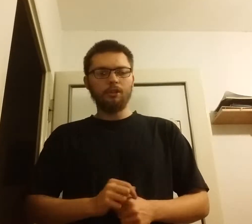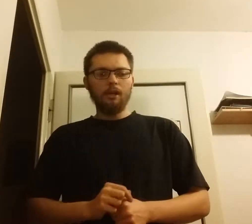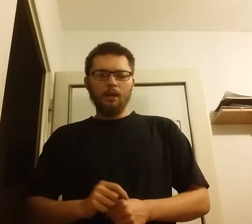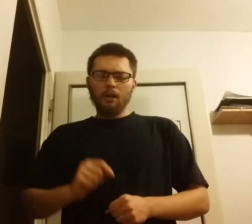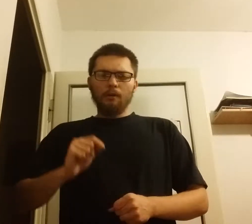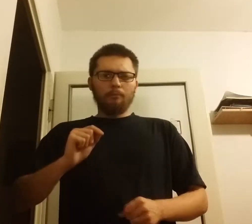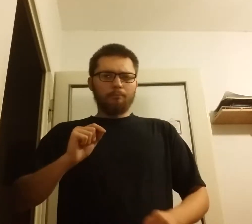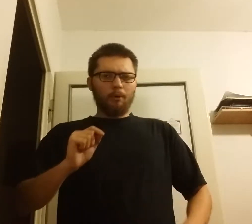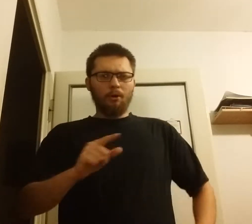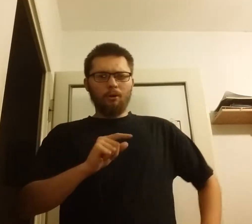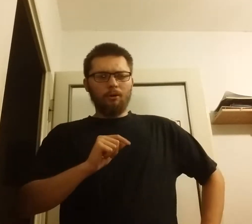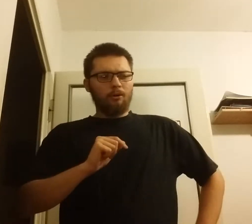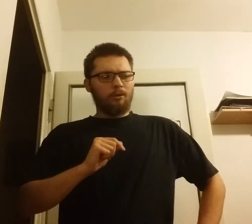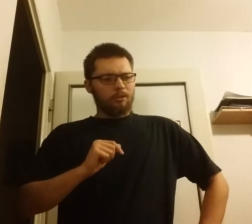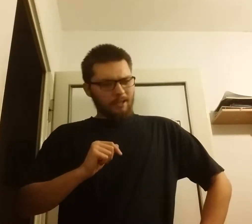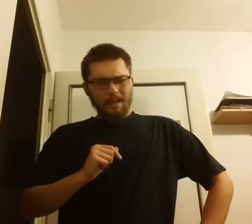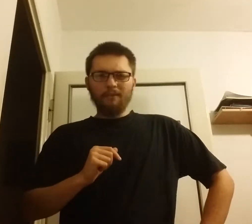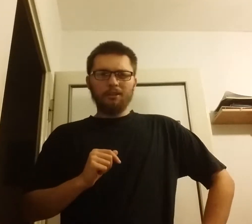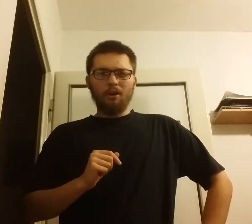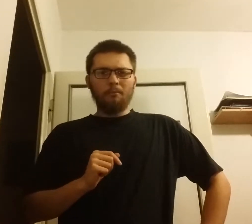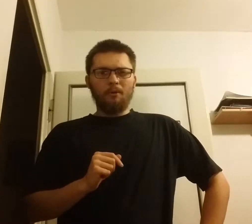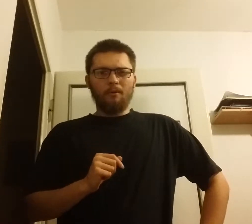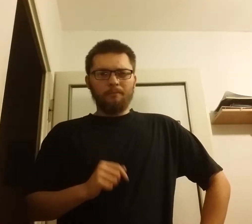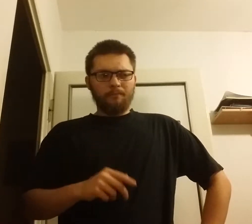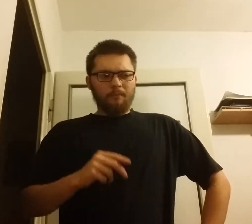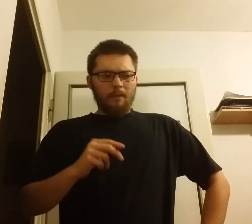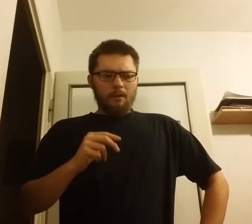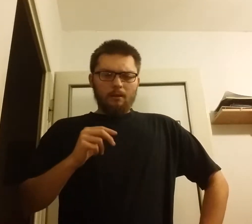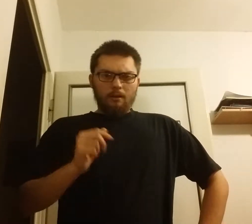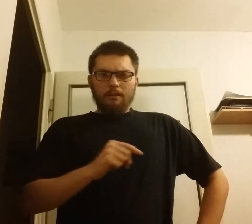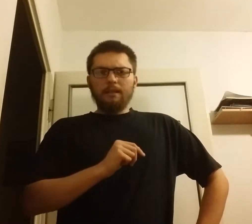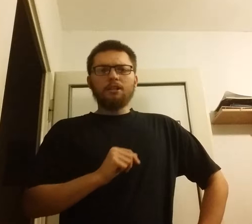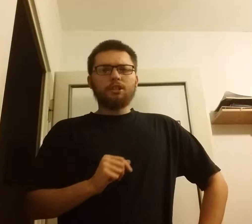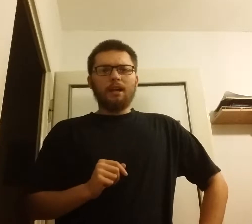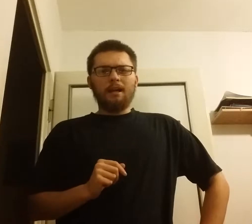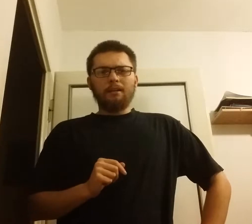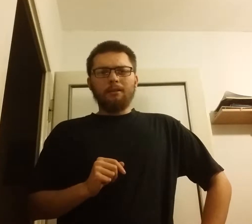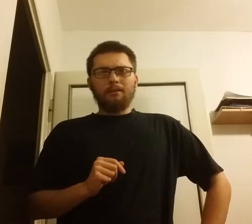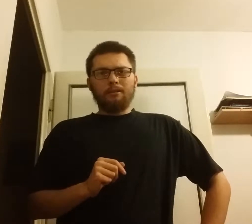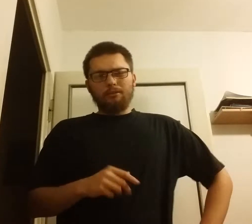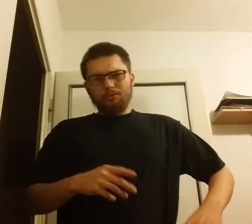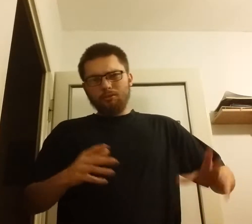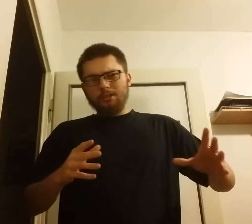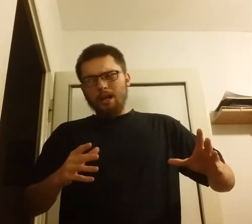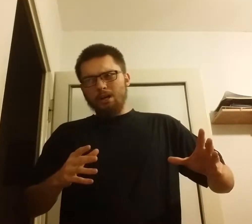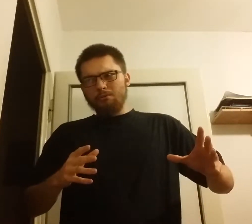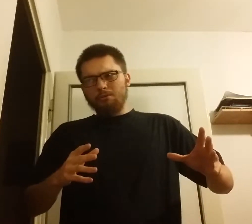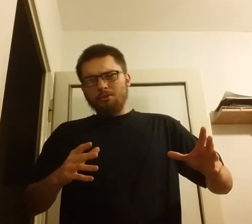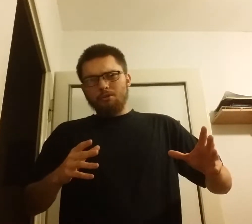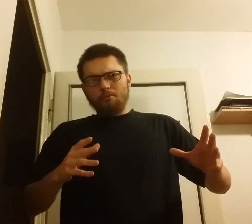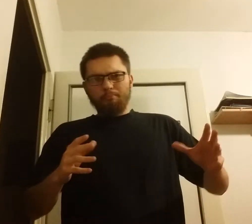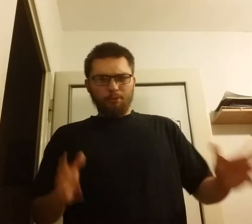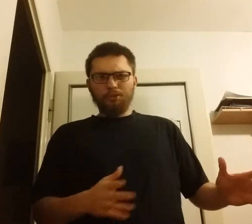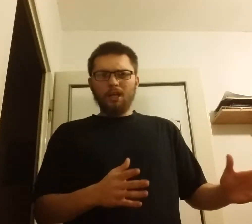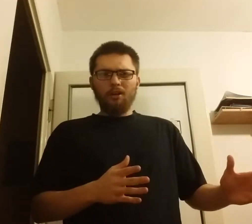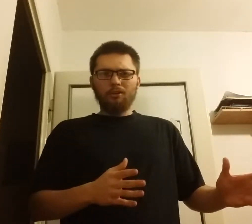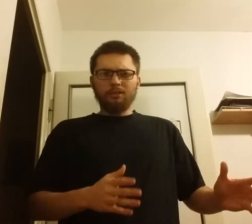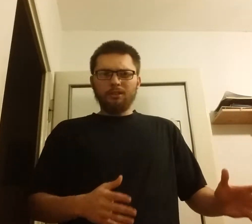Bo jak wiadomo, nasz kraj został podzielony